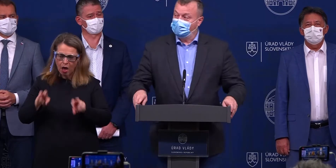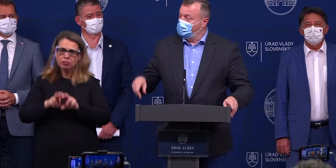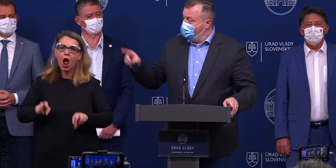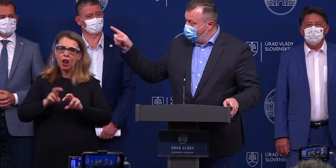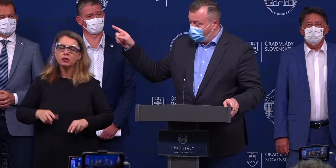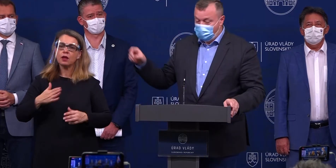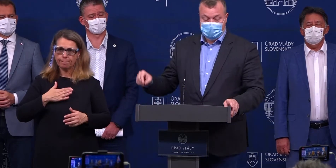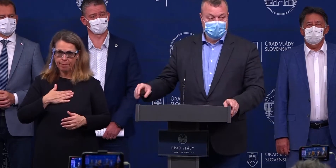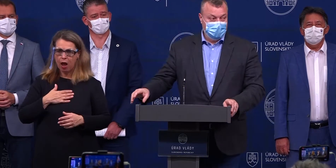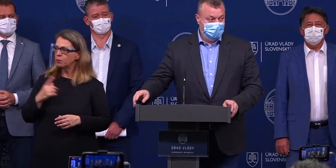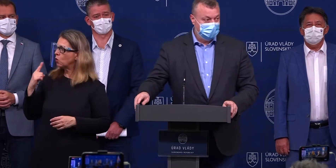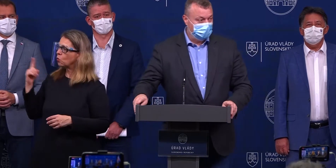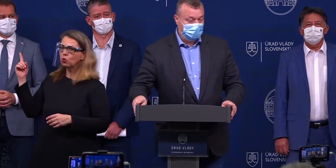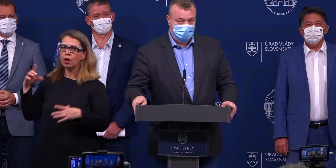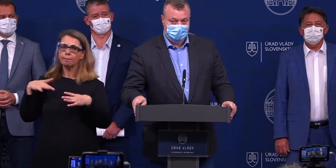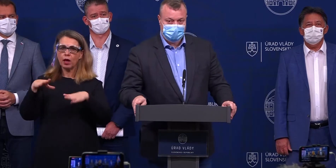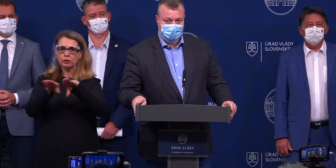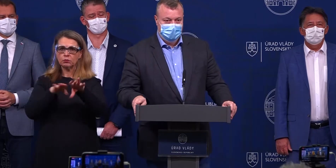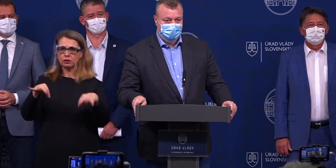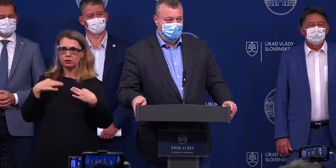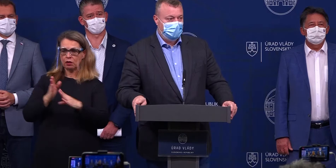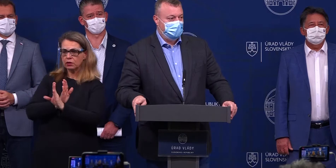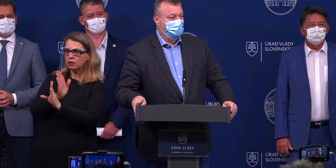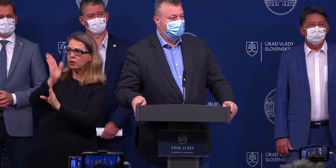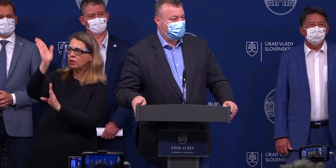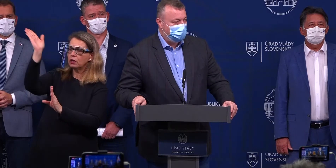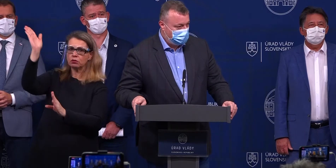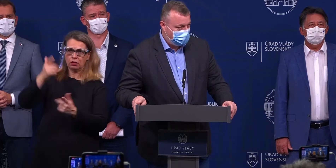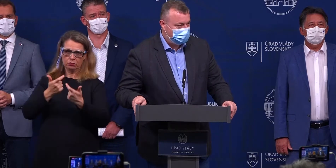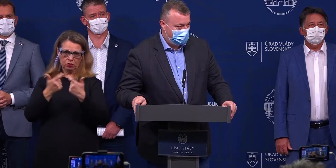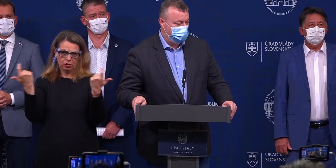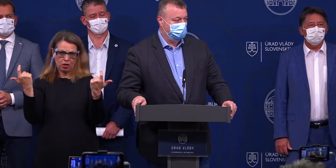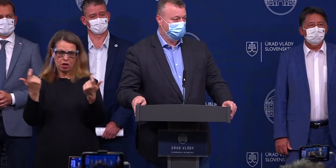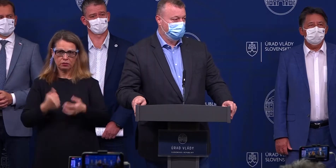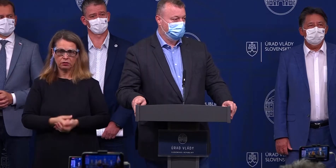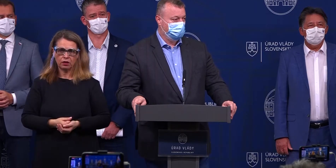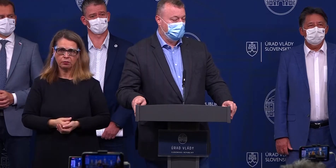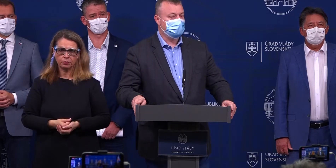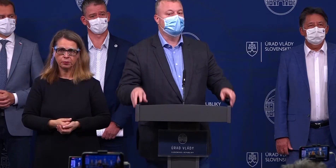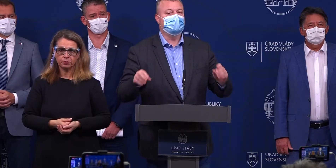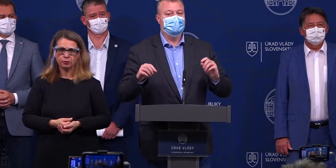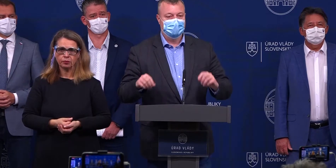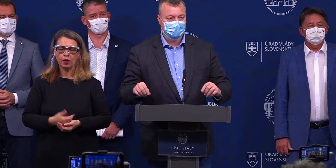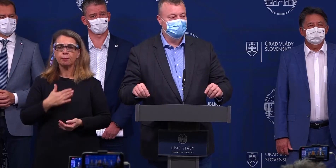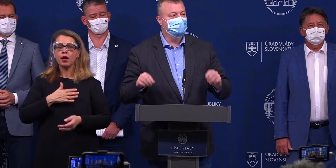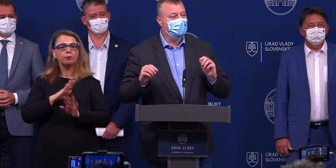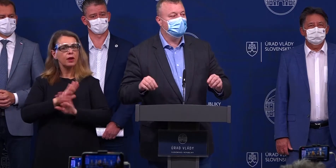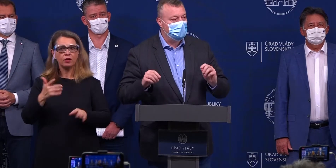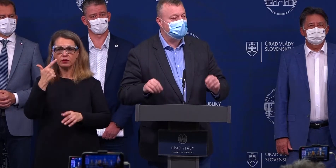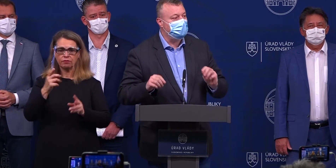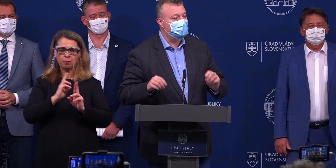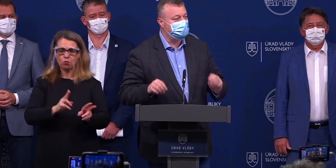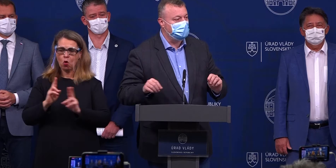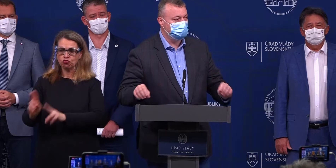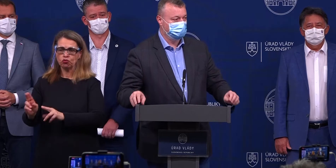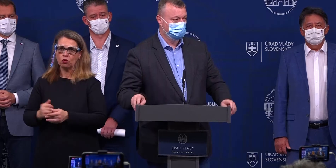A tú krívku, ktorú ukazoval pán minister zdravotníctva, tá je predsa úplne zjavná a zrejmá. A sú iba dve možnosti. Bud niekto